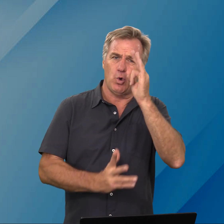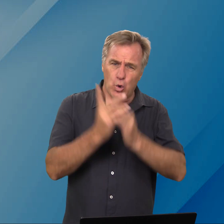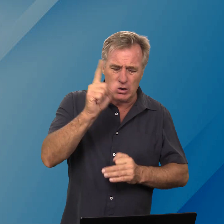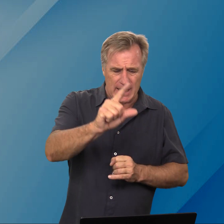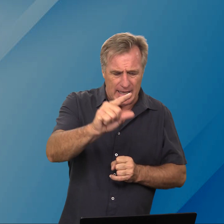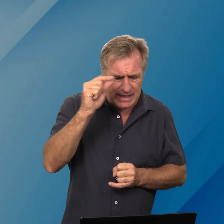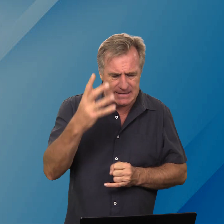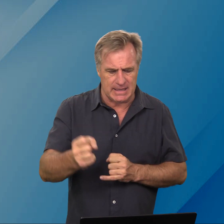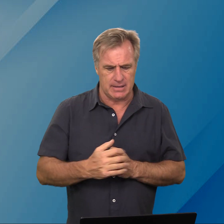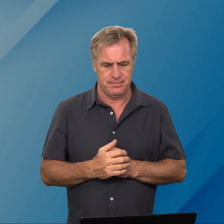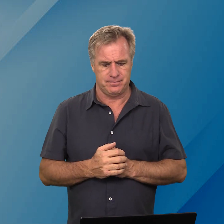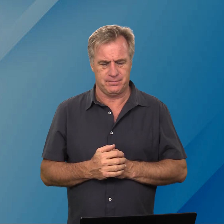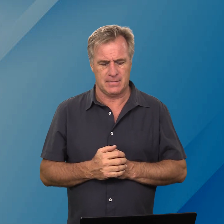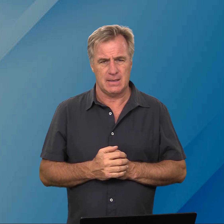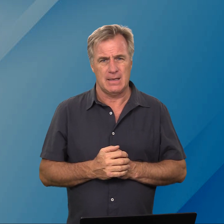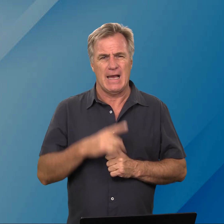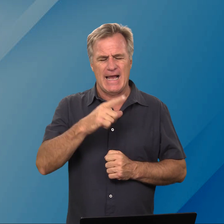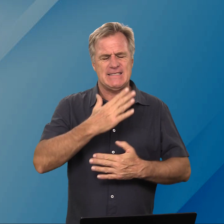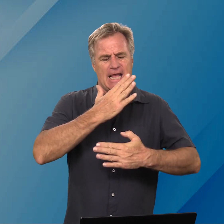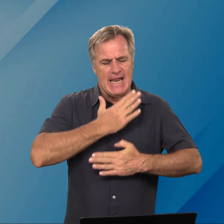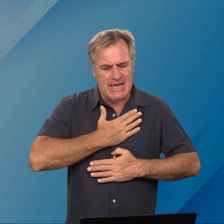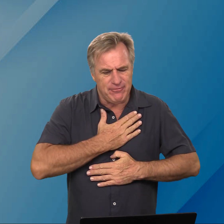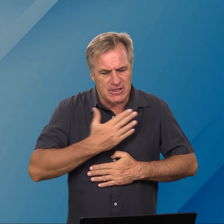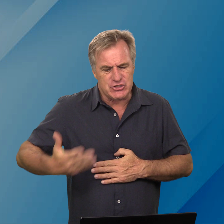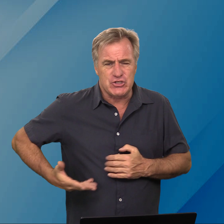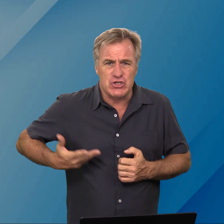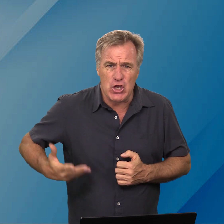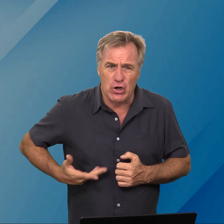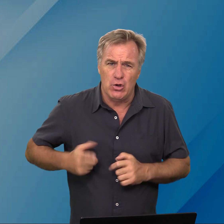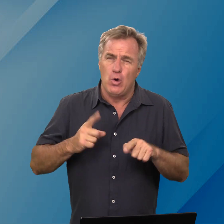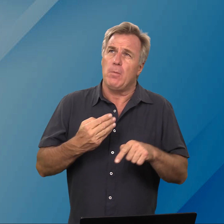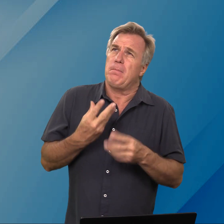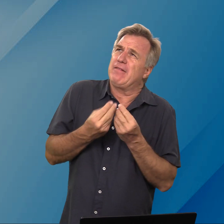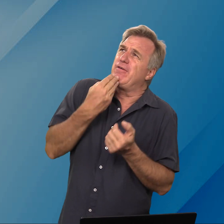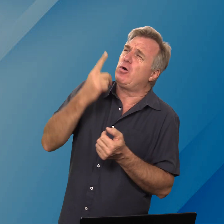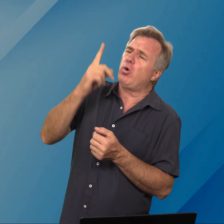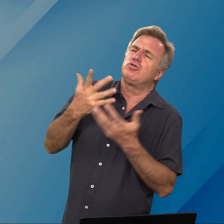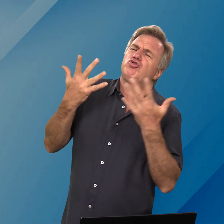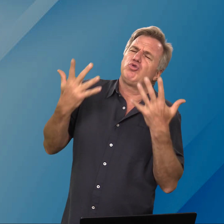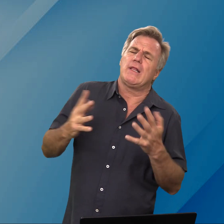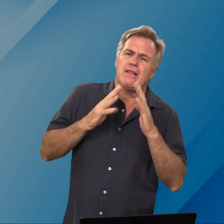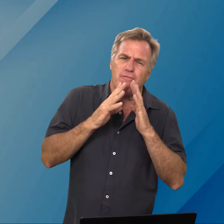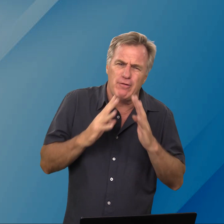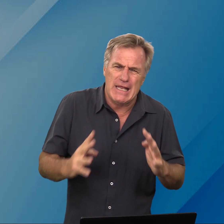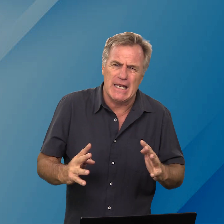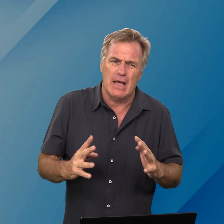God gekies het Hy is die geliefde sien met wie God so tevrede